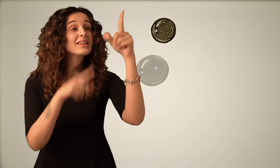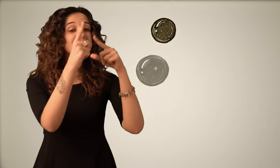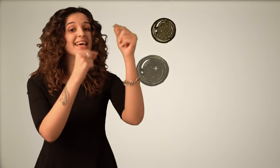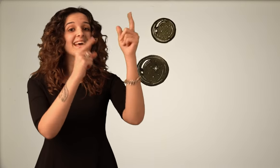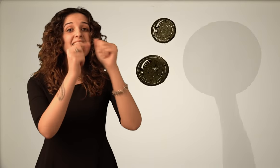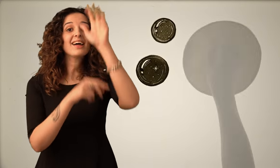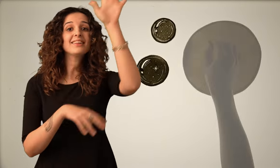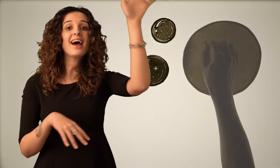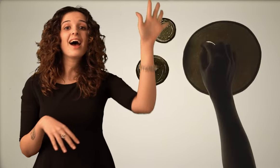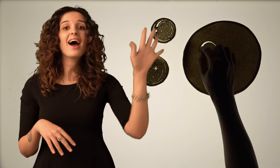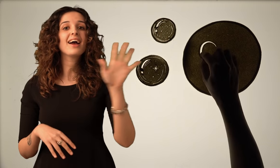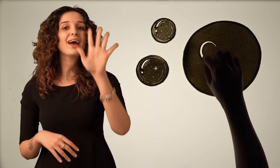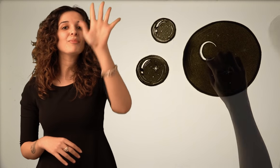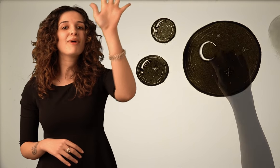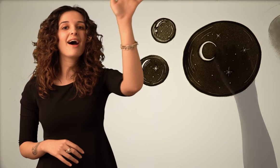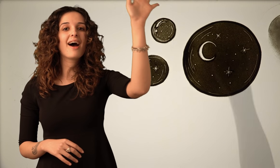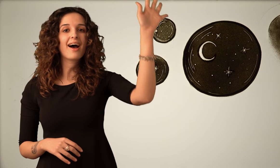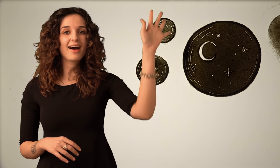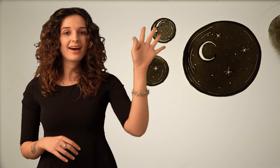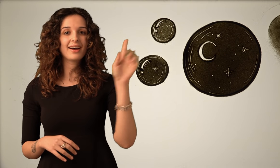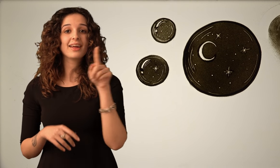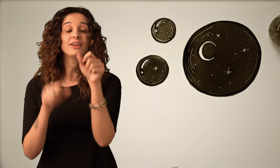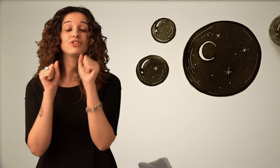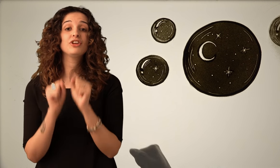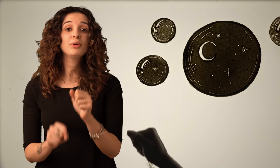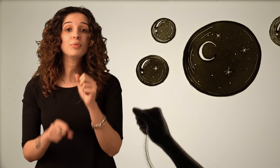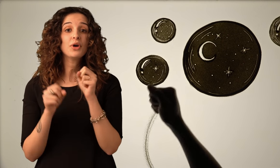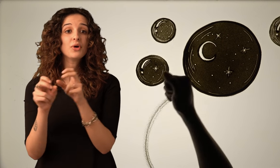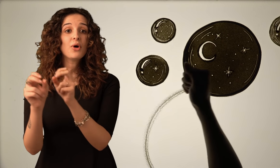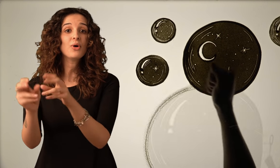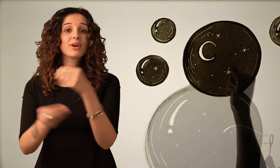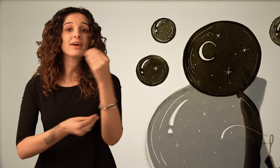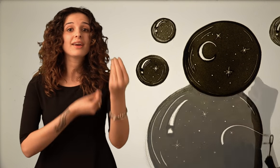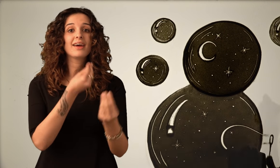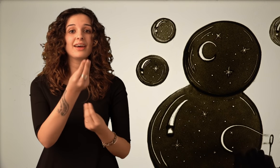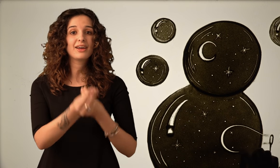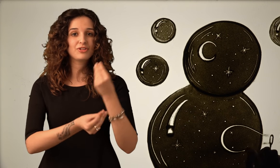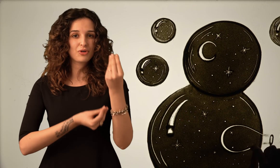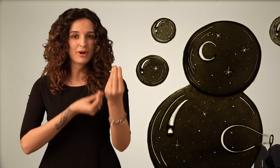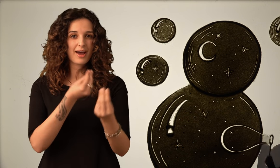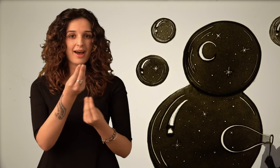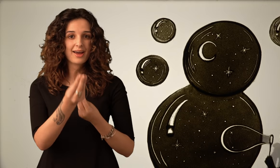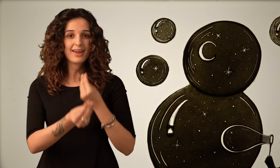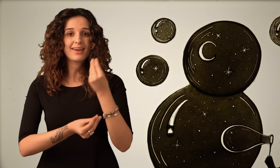stella di Acama Ci puoi correre e giocare